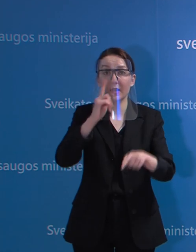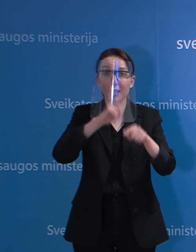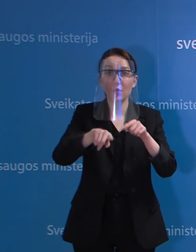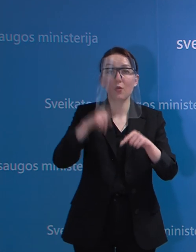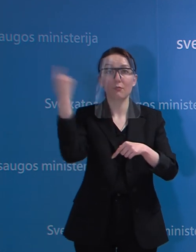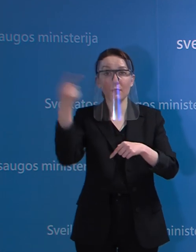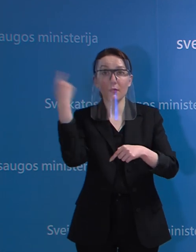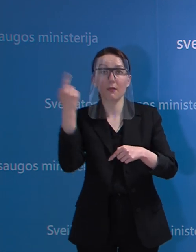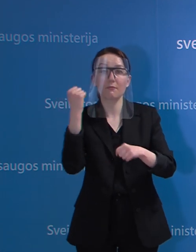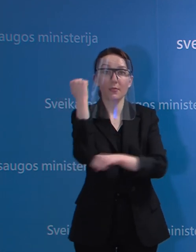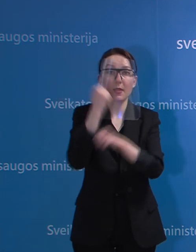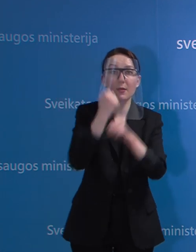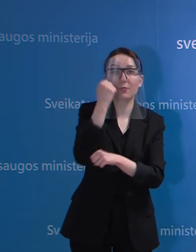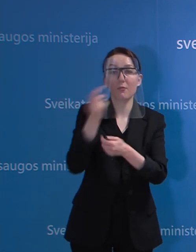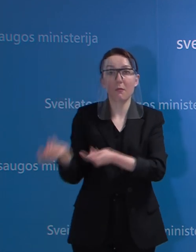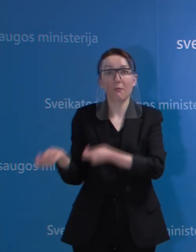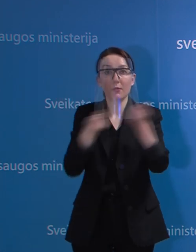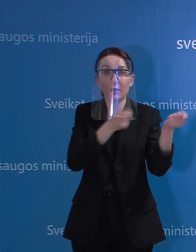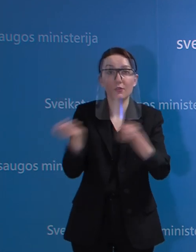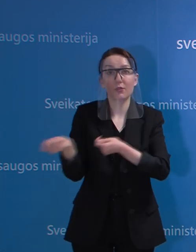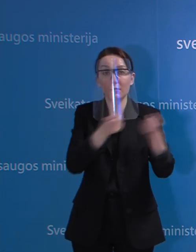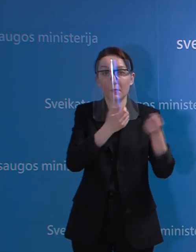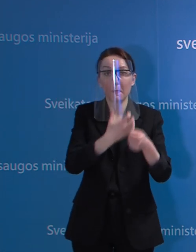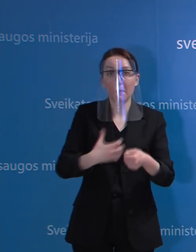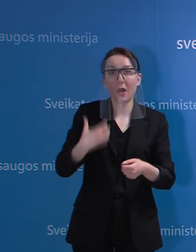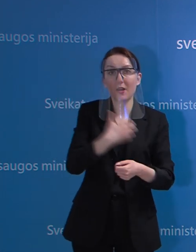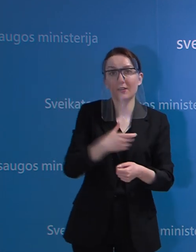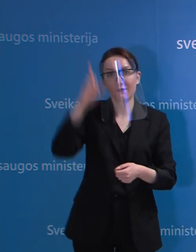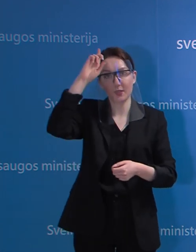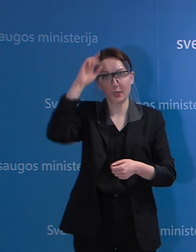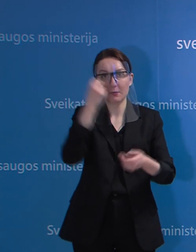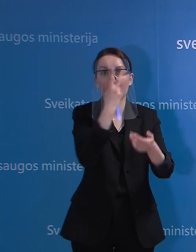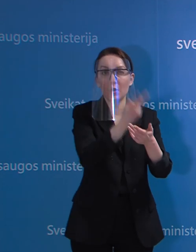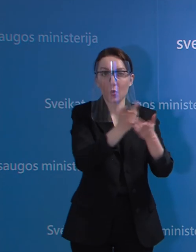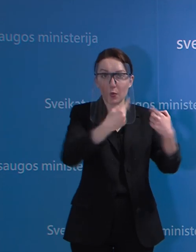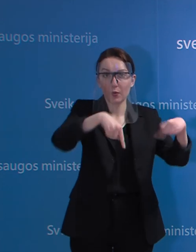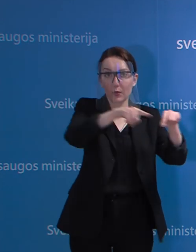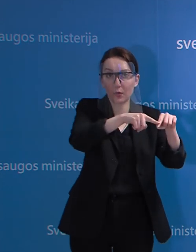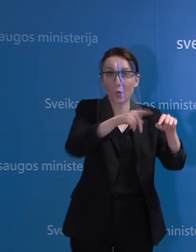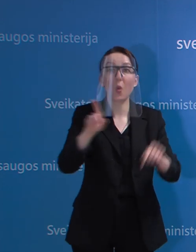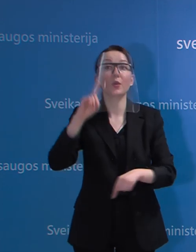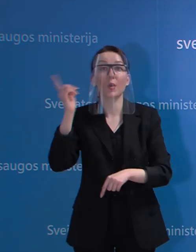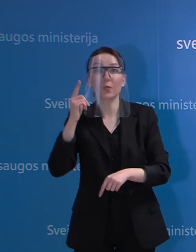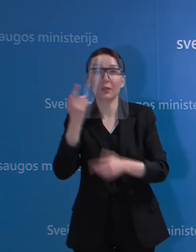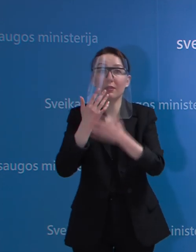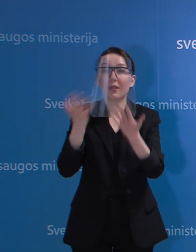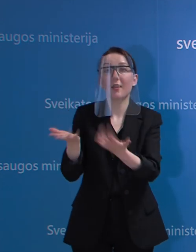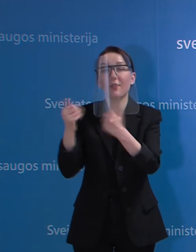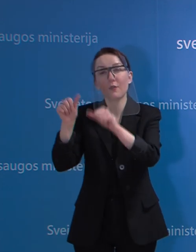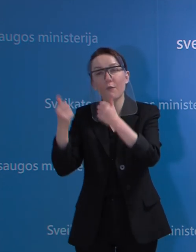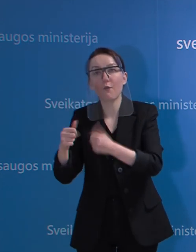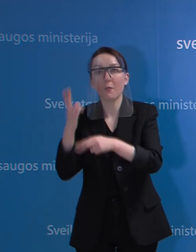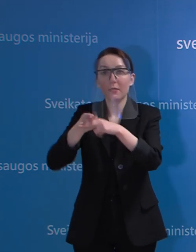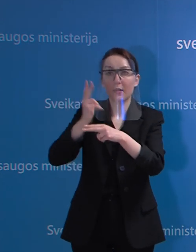medicinos pagalbos darbuotojai bus pristatomi į vieną iš pagrindinių šalies lygoninių. Tuo tarpu jaunesni ir lengvesnių